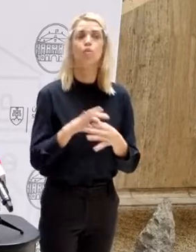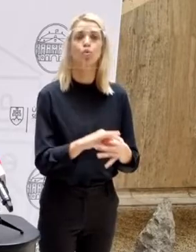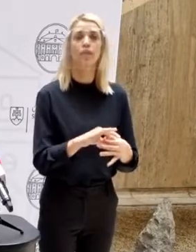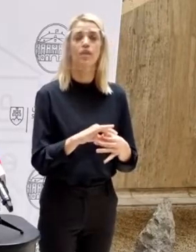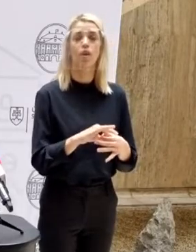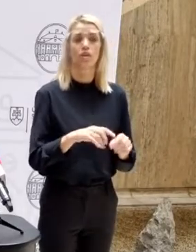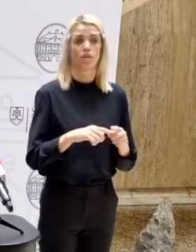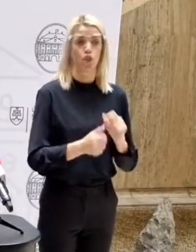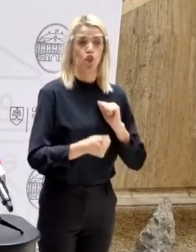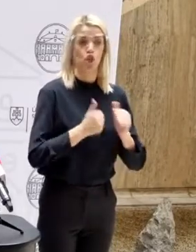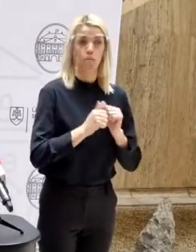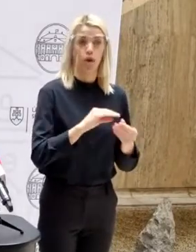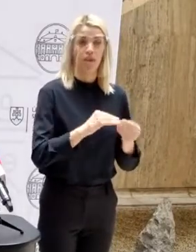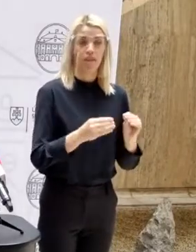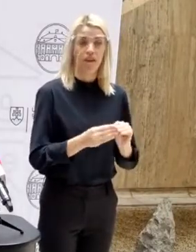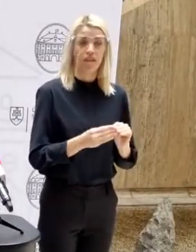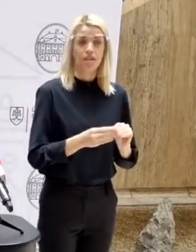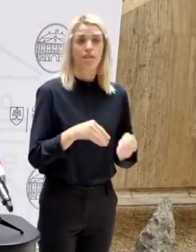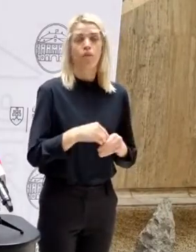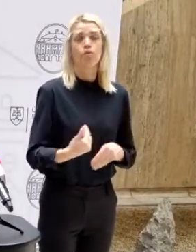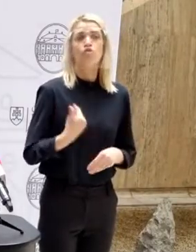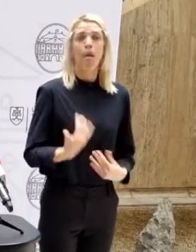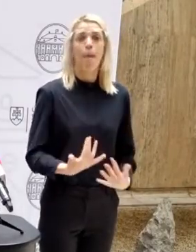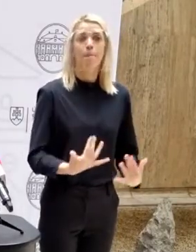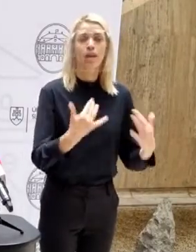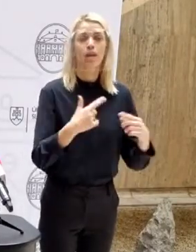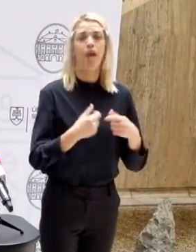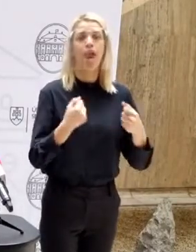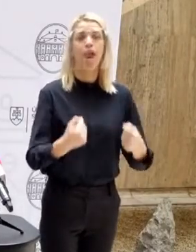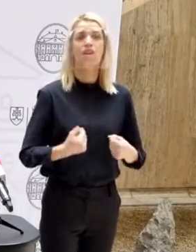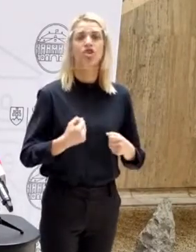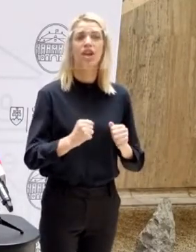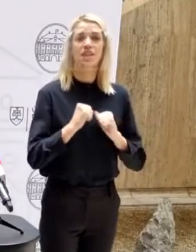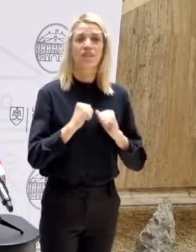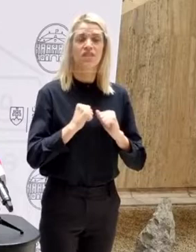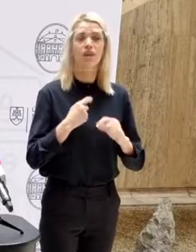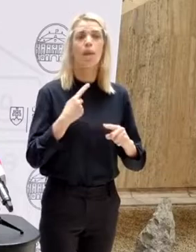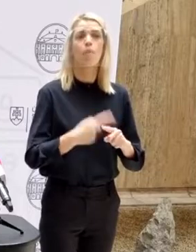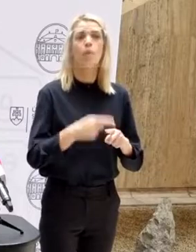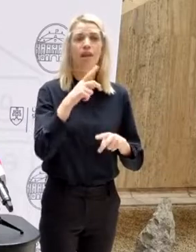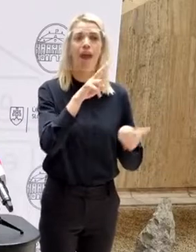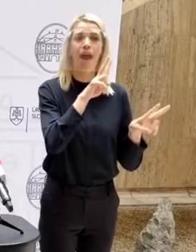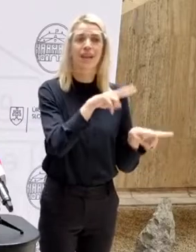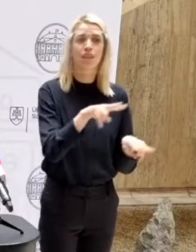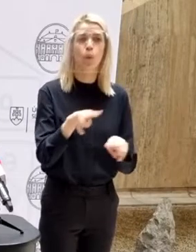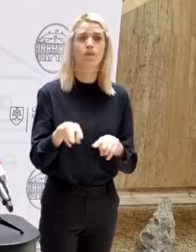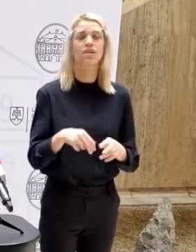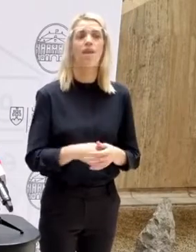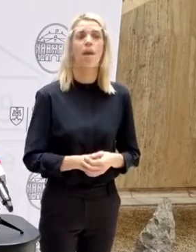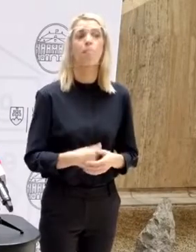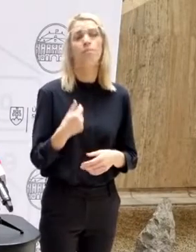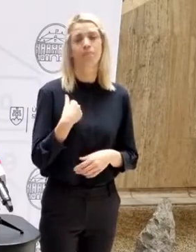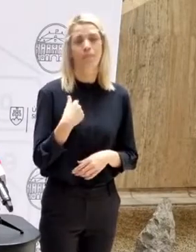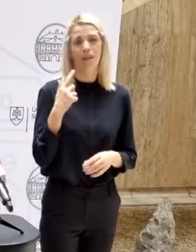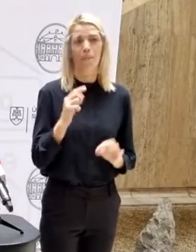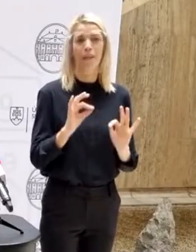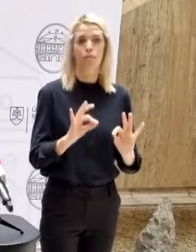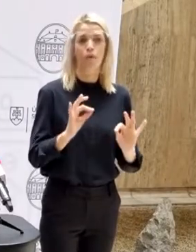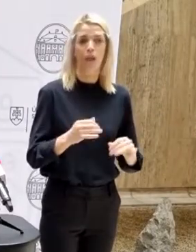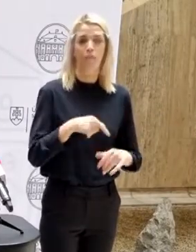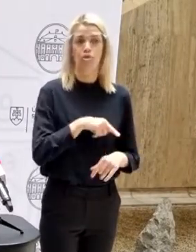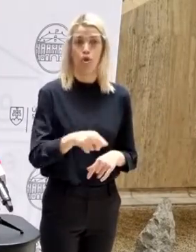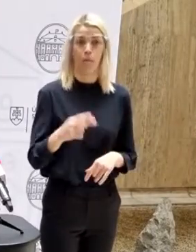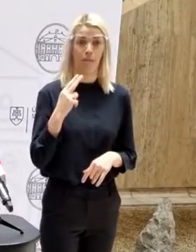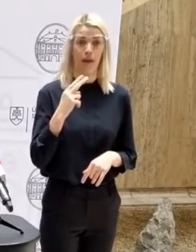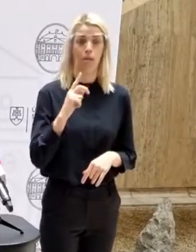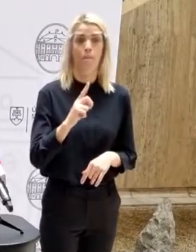tých športových vecí, ako sú školy v prírode, lyžiarské výcviky a exkurzie. Ja predpokladám, že tento týždeň do